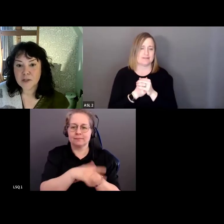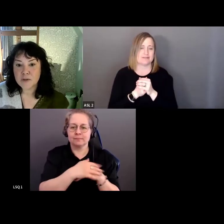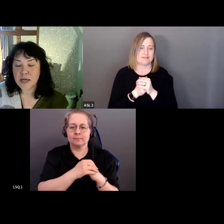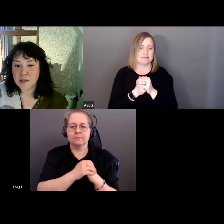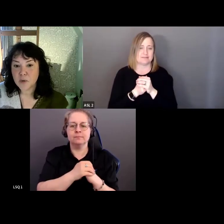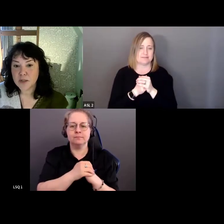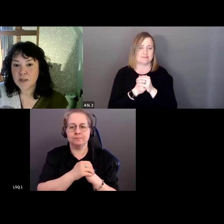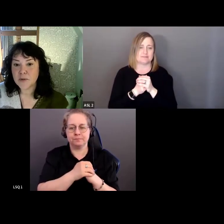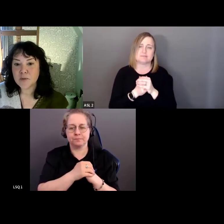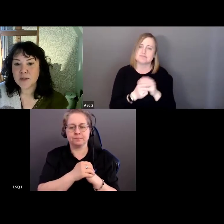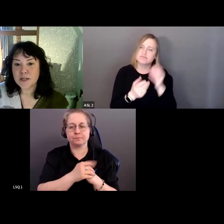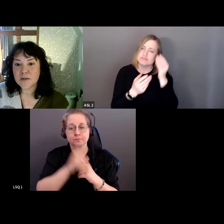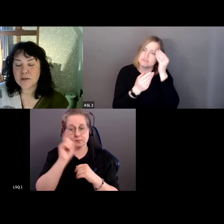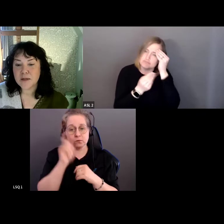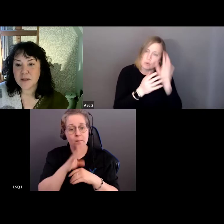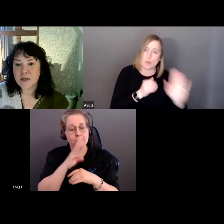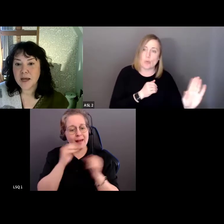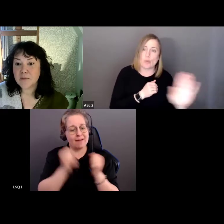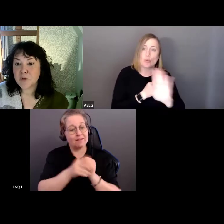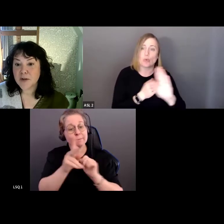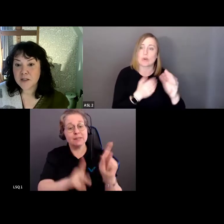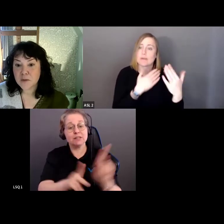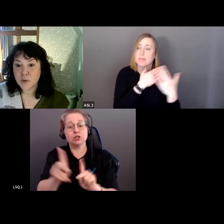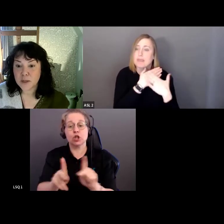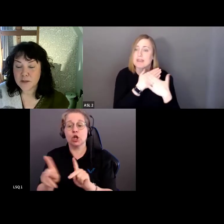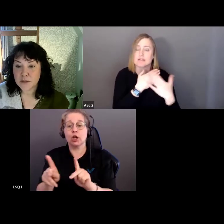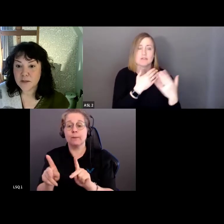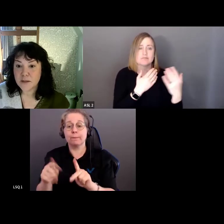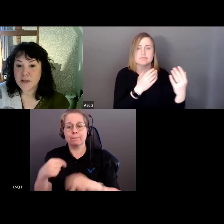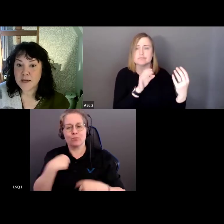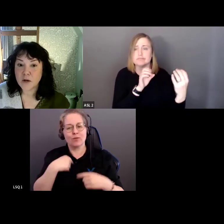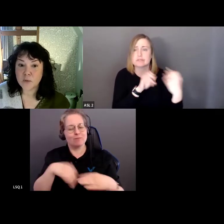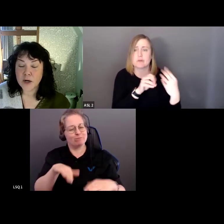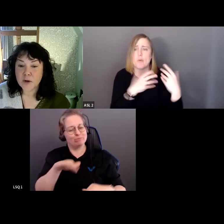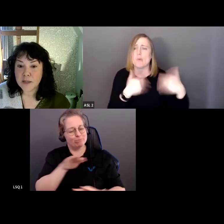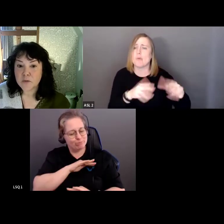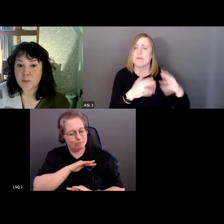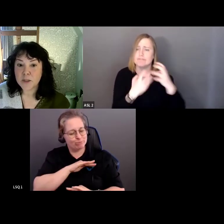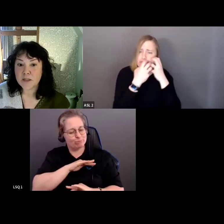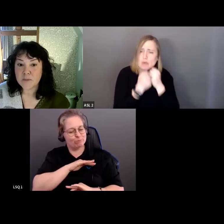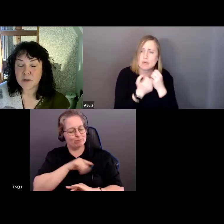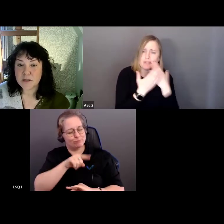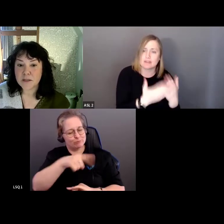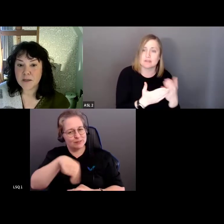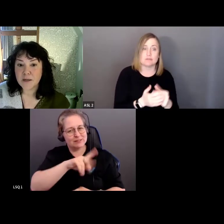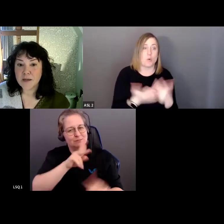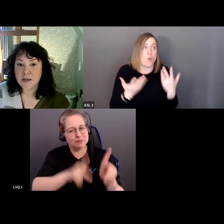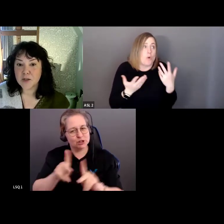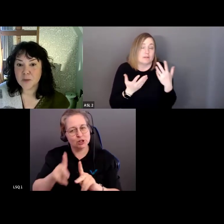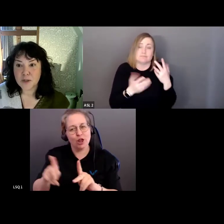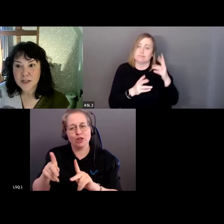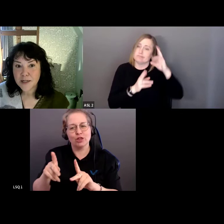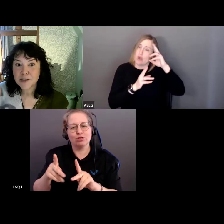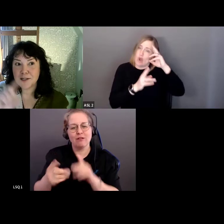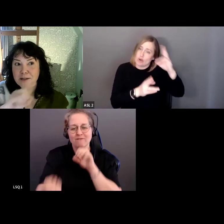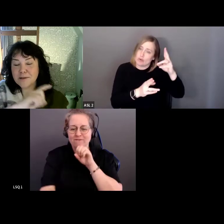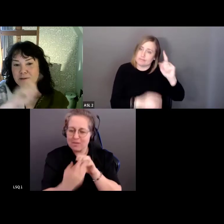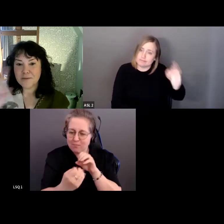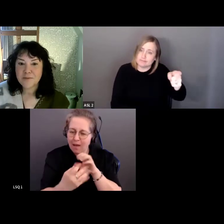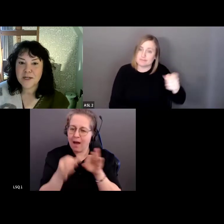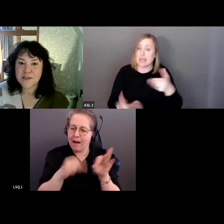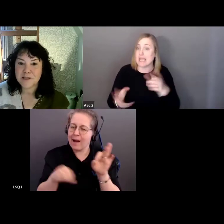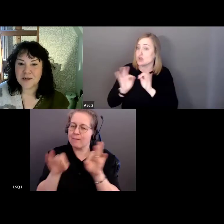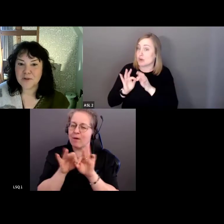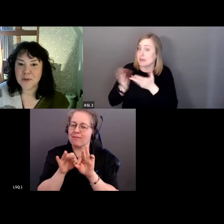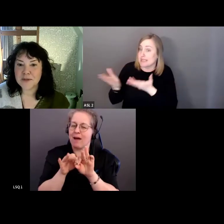Dites aux gens à quel point vous appréciez leur rétroaction, leur